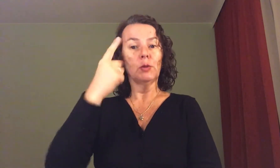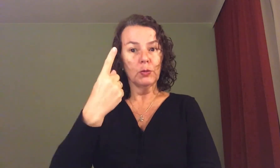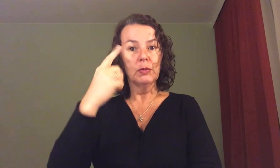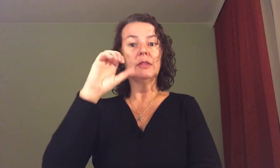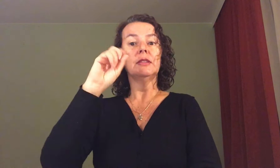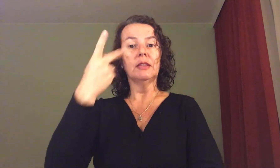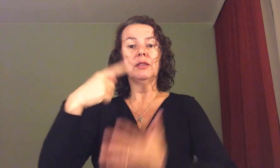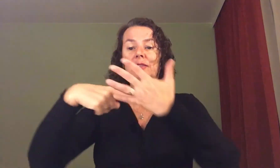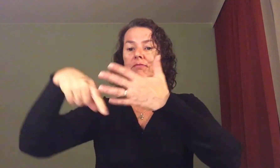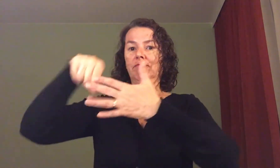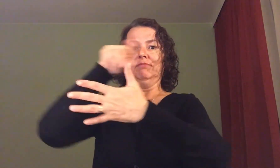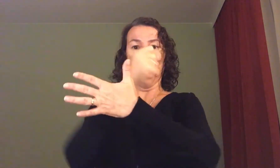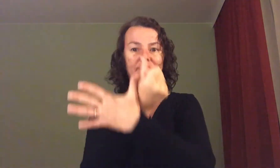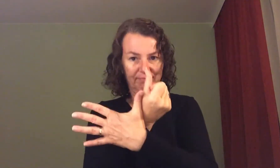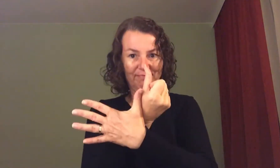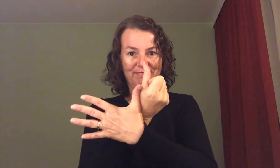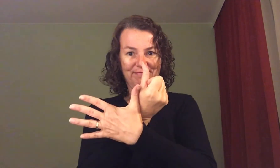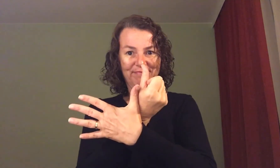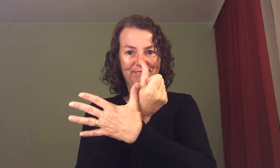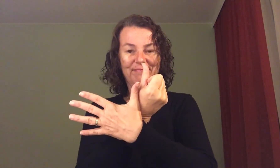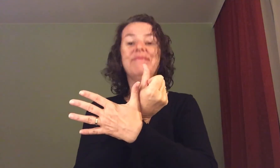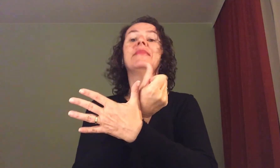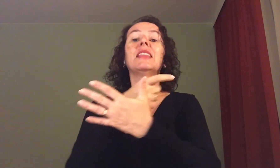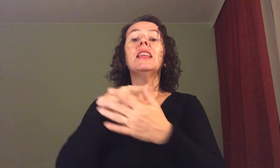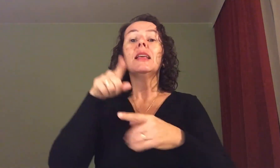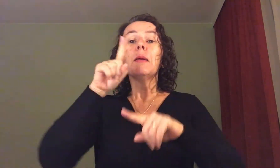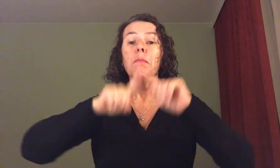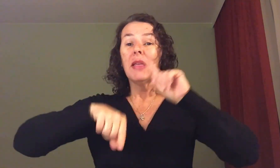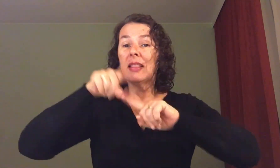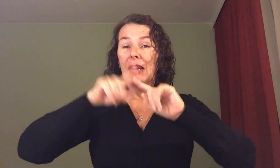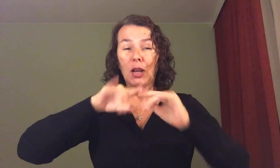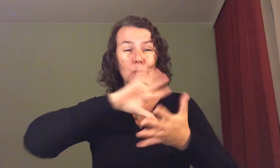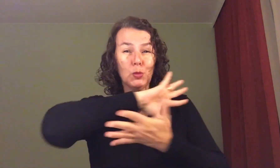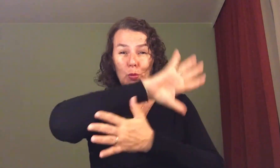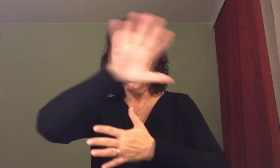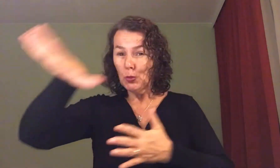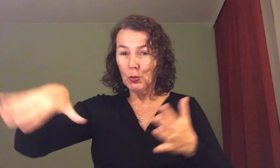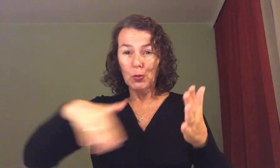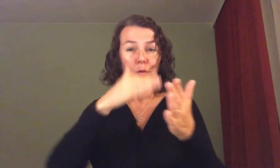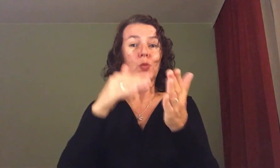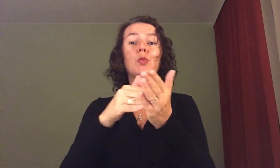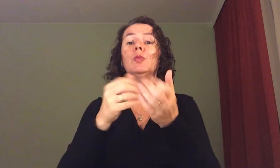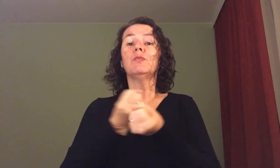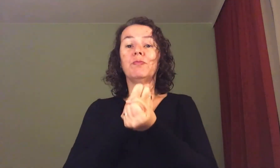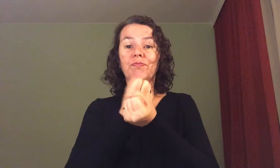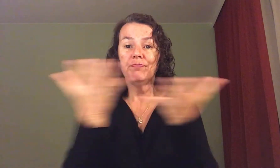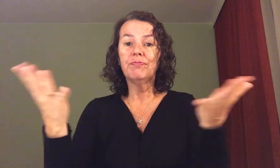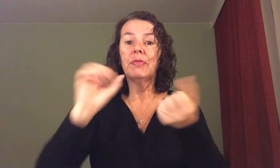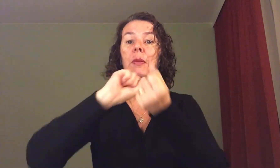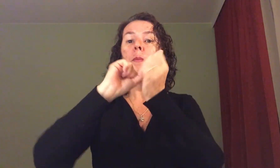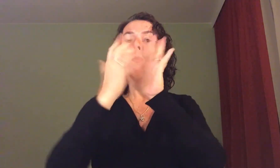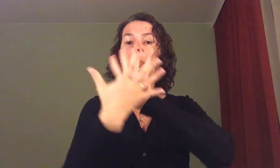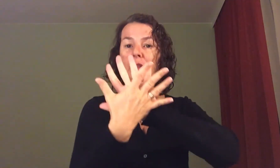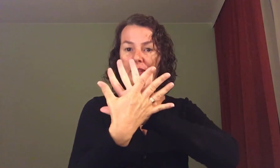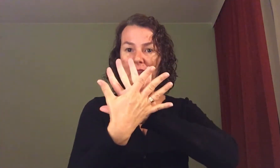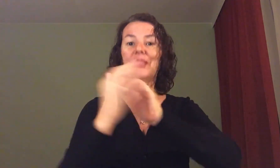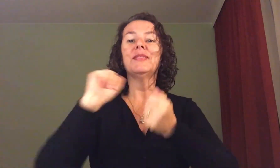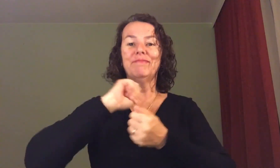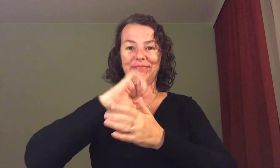C1 e C2. Esses materiais estão disponibilizados por meio do portal de Libras